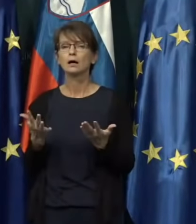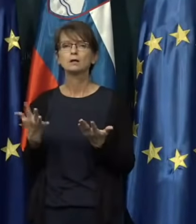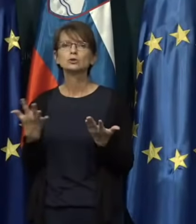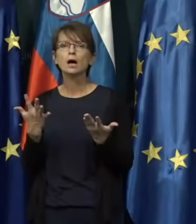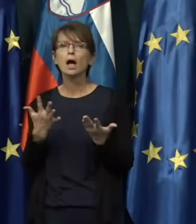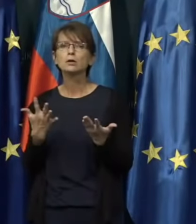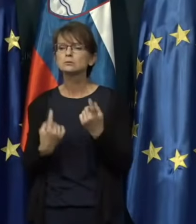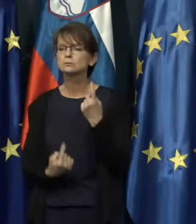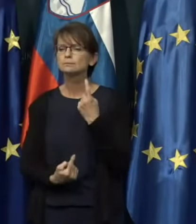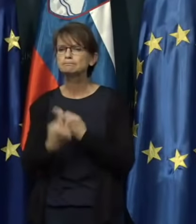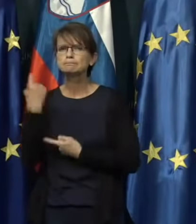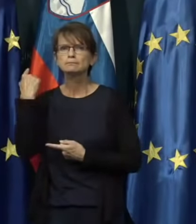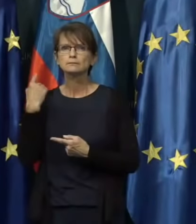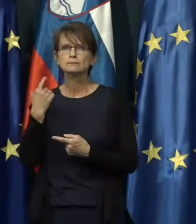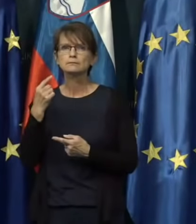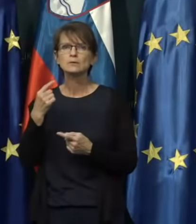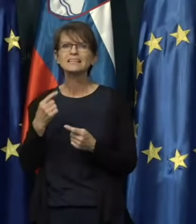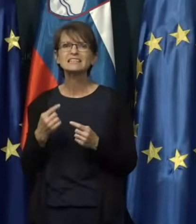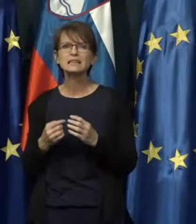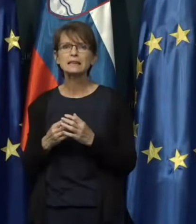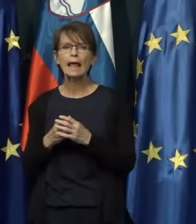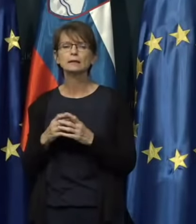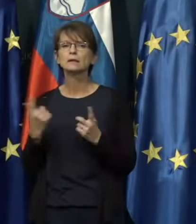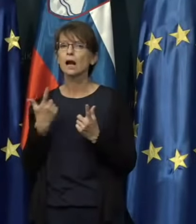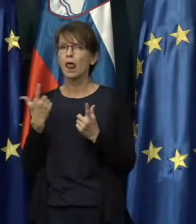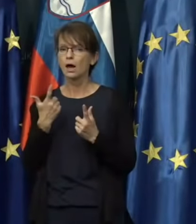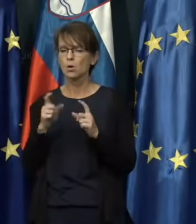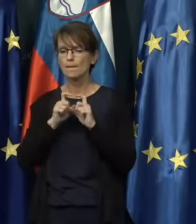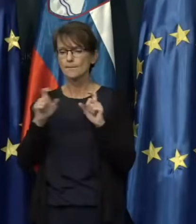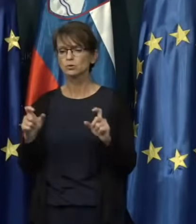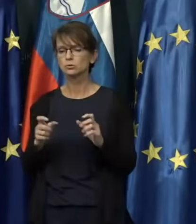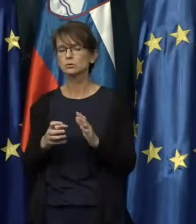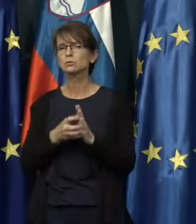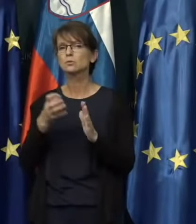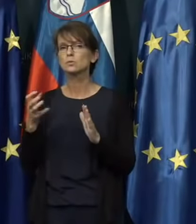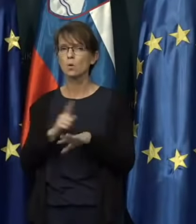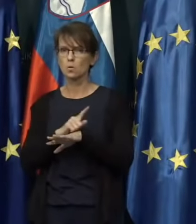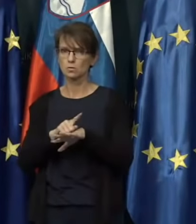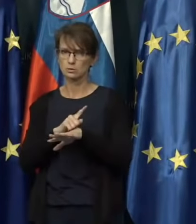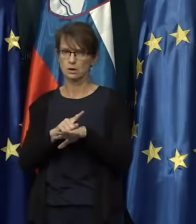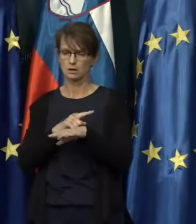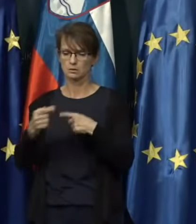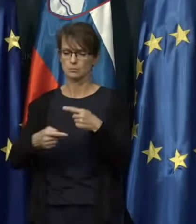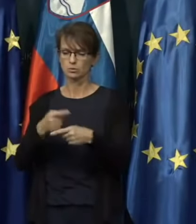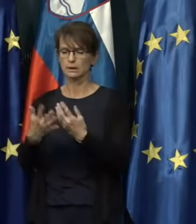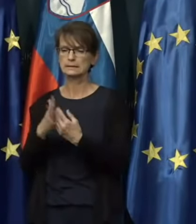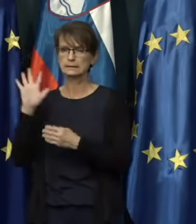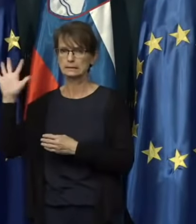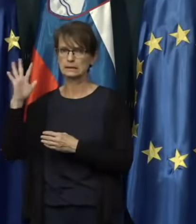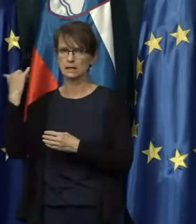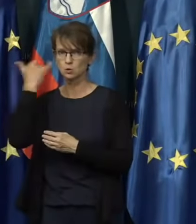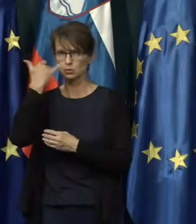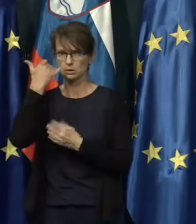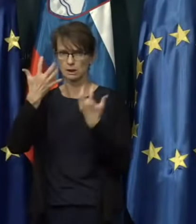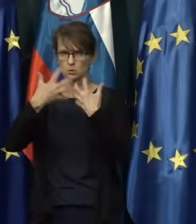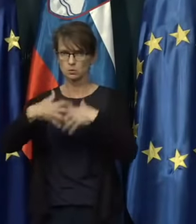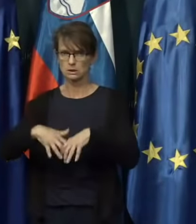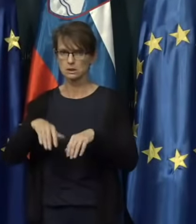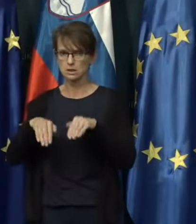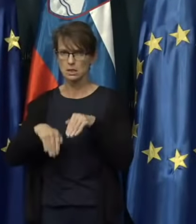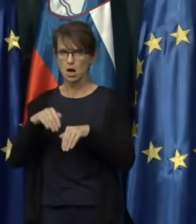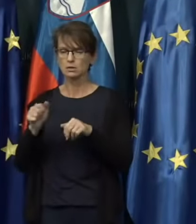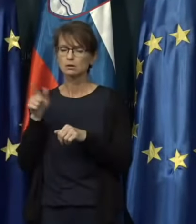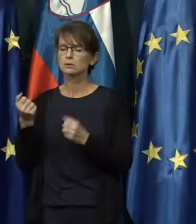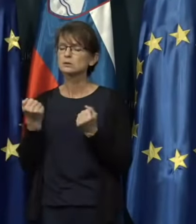lahko povzroči dolgotrajne posledice za njihovo turistično industrijo in zaradi tega se tudi zelo